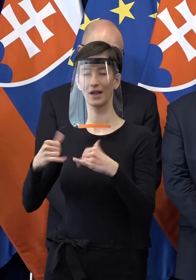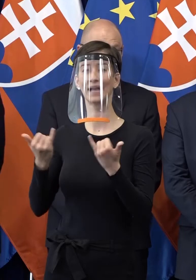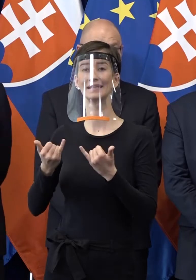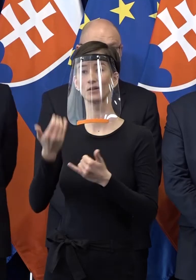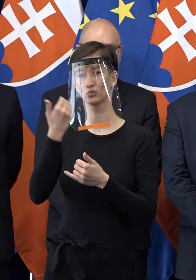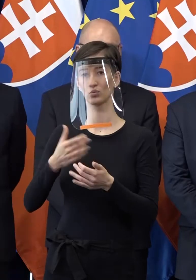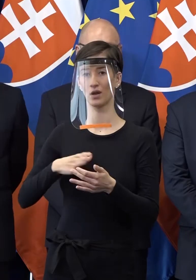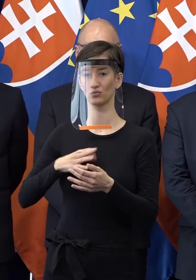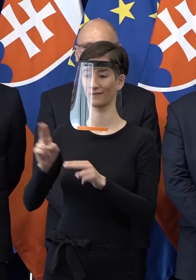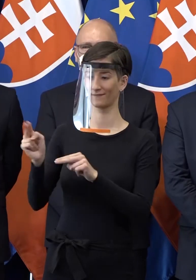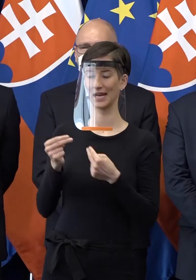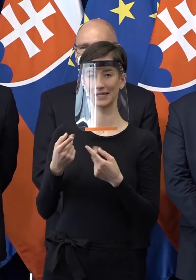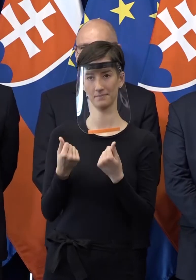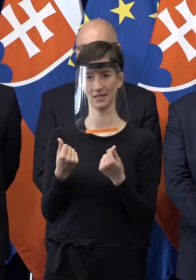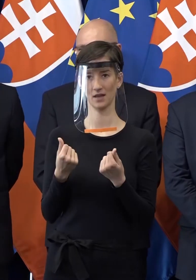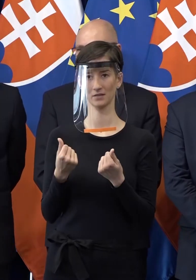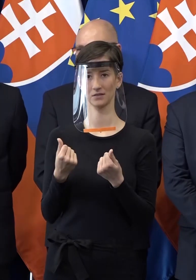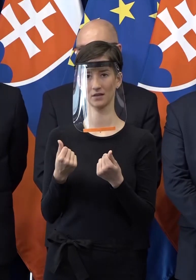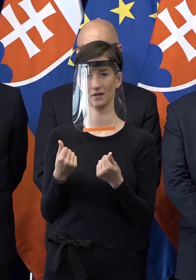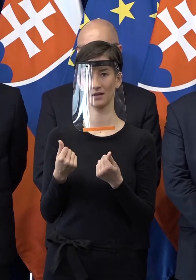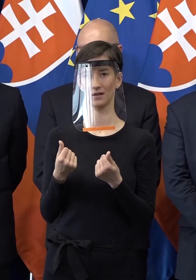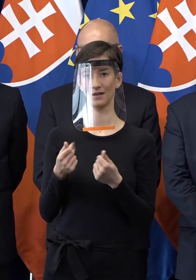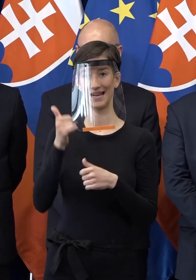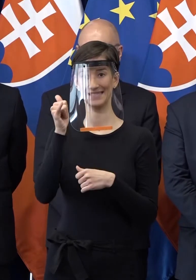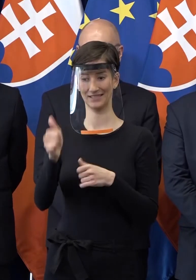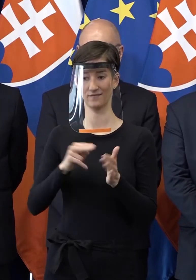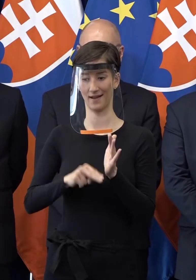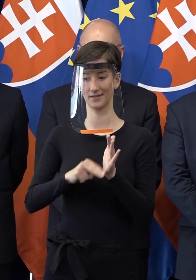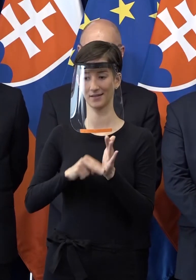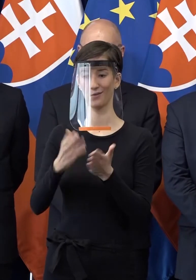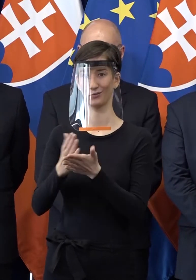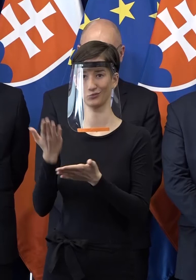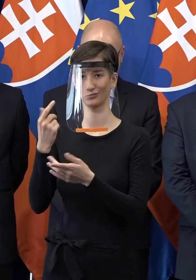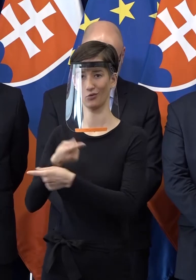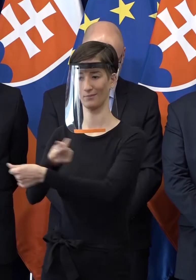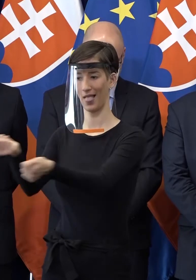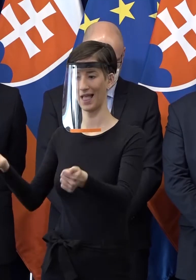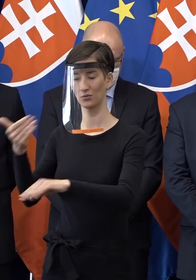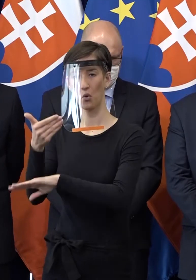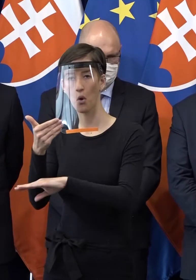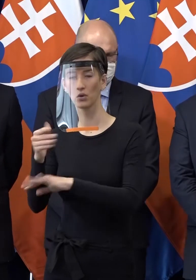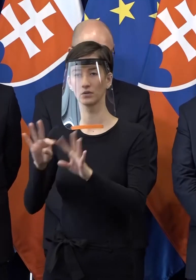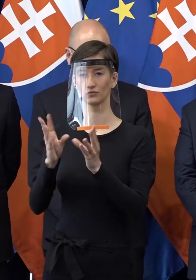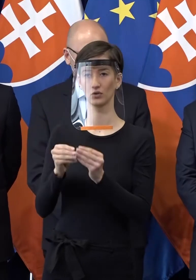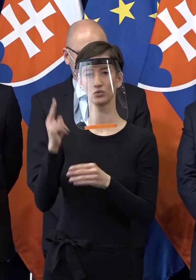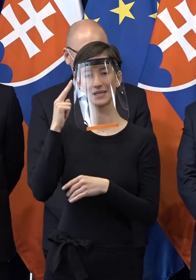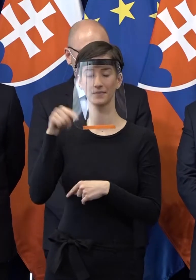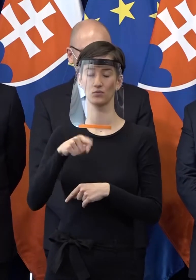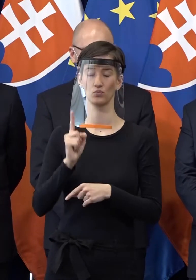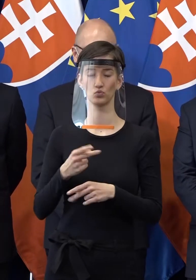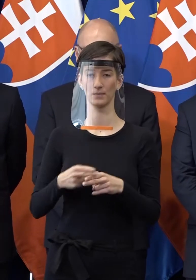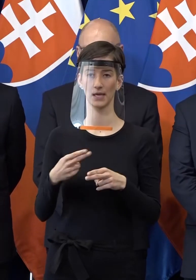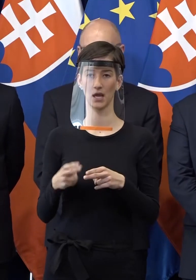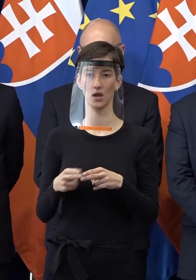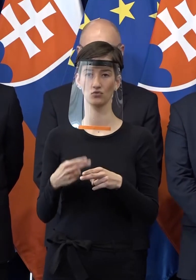pýtať peniaze. Cestovné kancelárií majú v Turecku. Čiže musíme tento problém špecificky riešiť a určite budeme. Predpokladám takisto, že tento